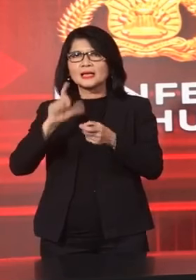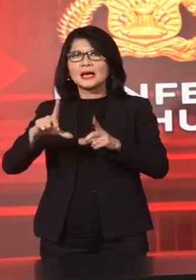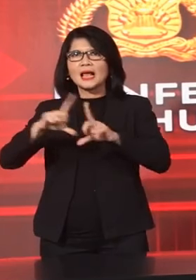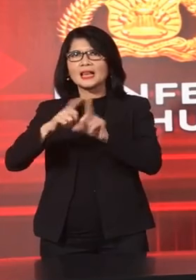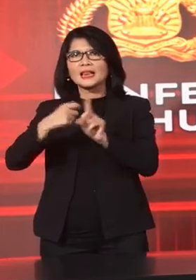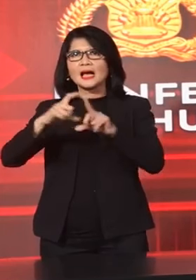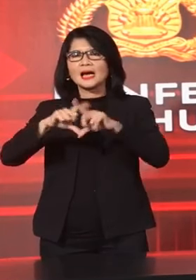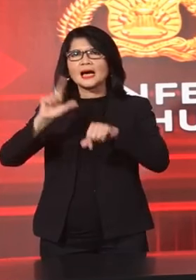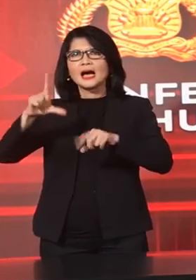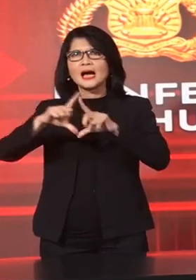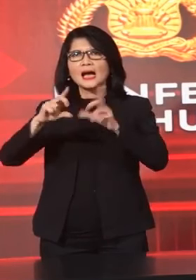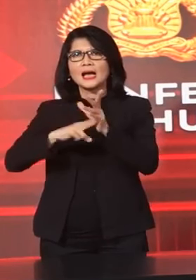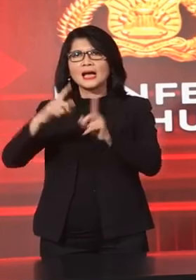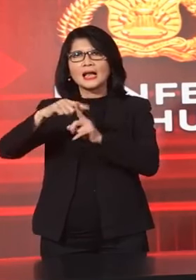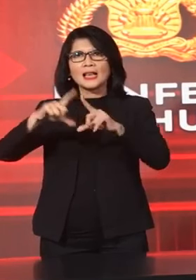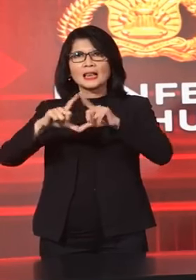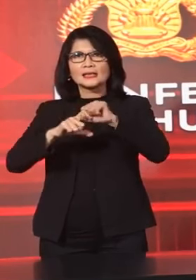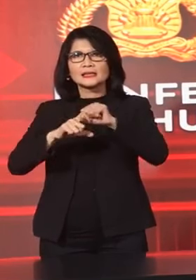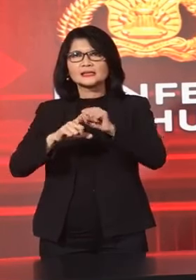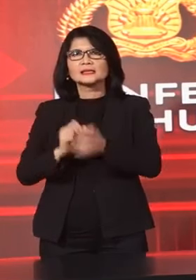Tahun 2021